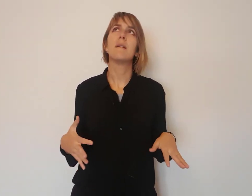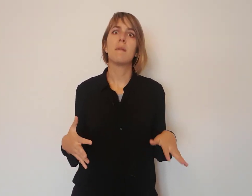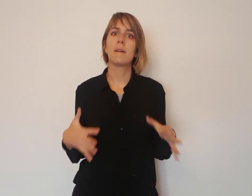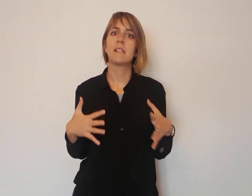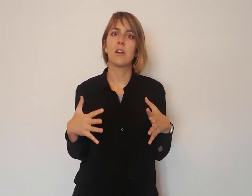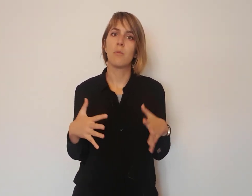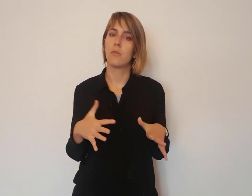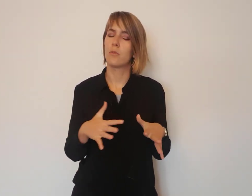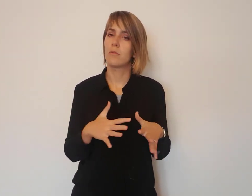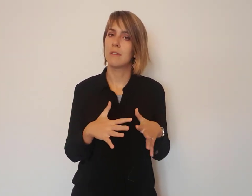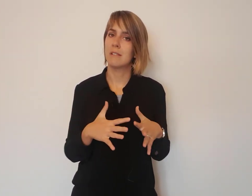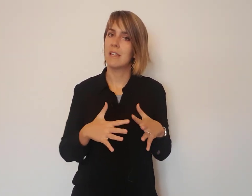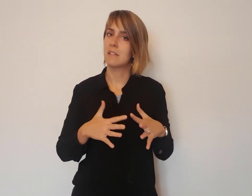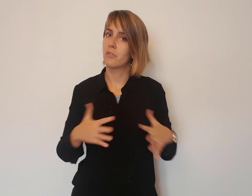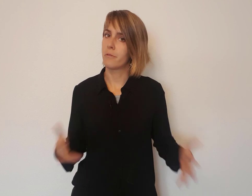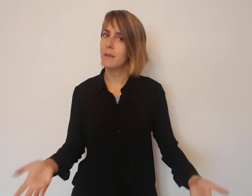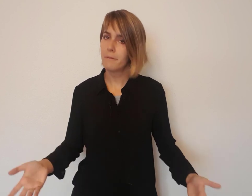me pasé como tres días sin dormir.